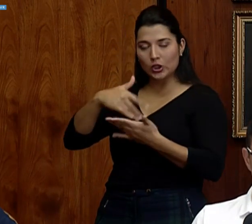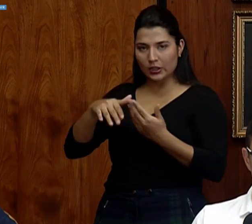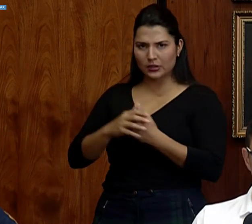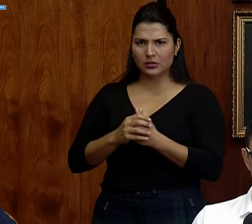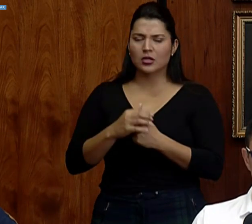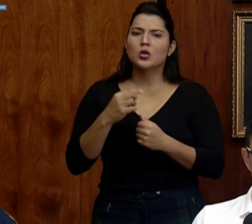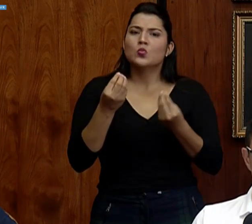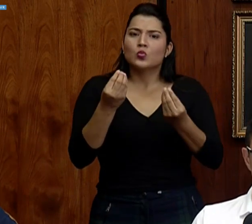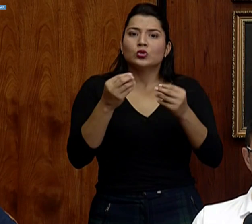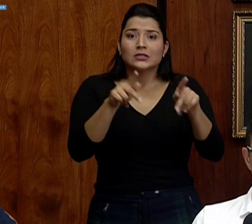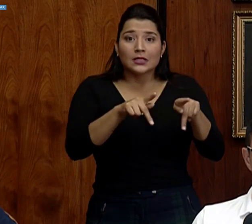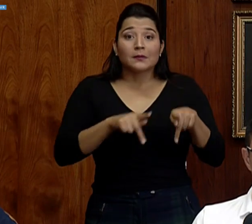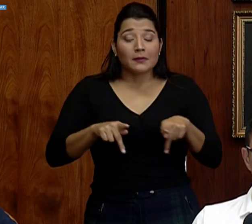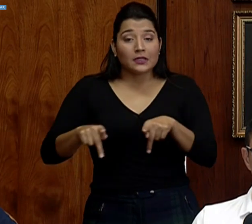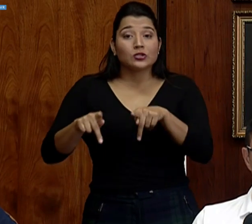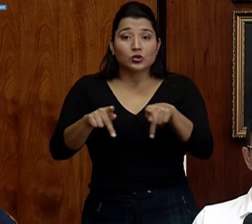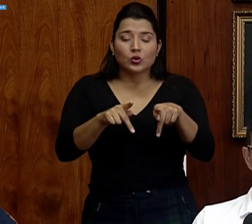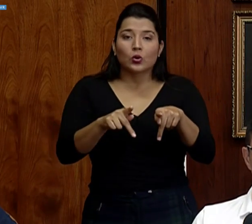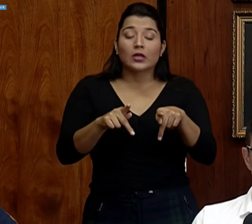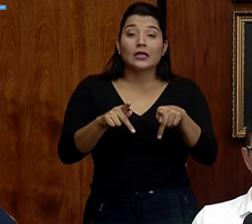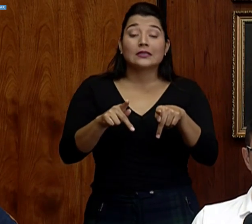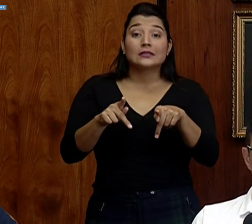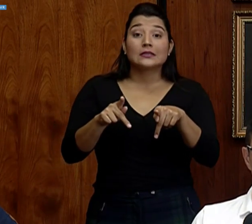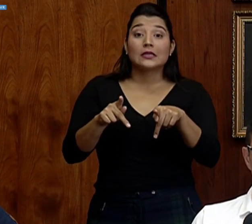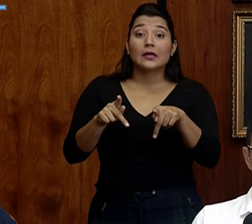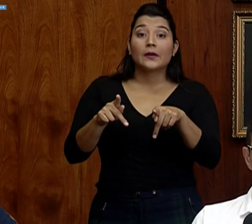realimentación de muchas personas que han estado haciendo control